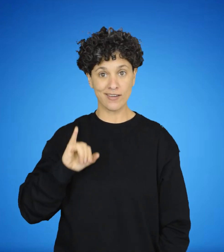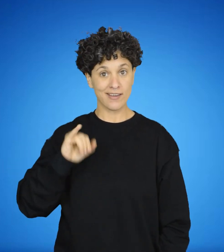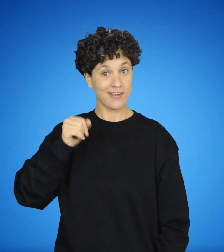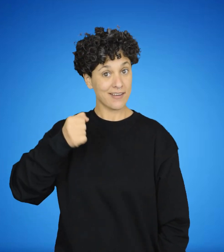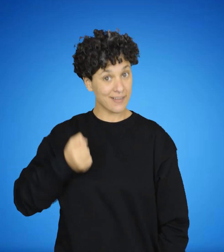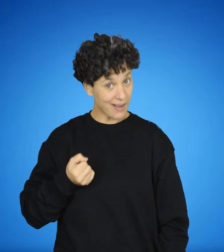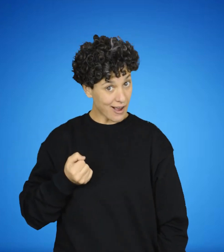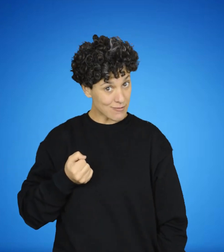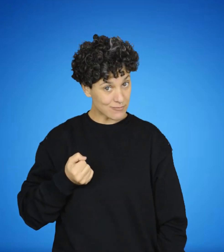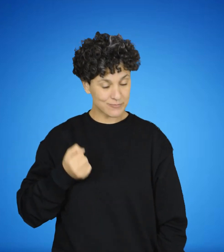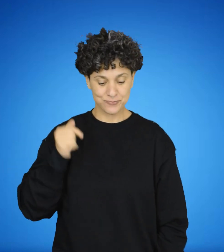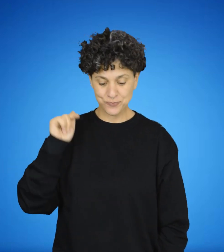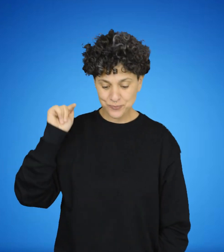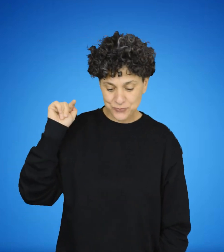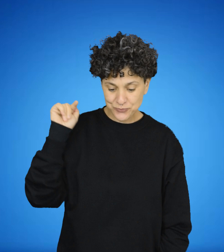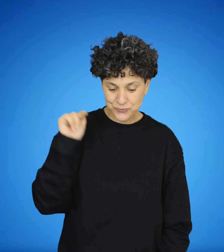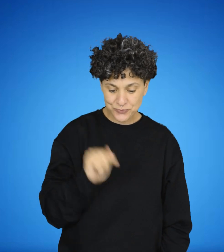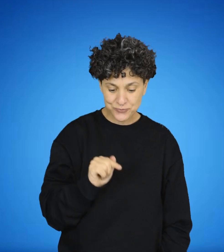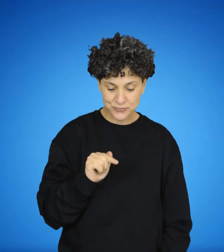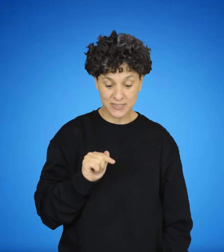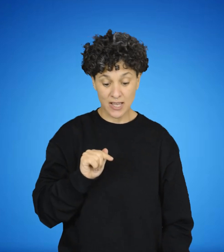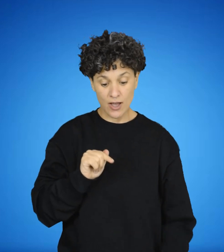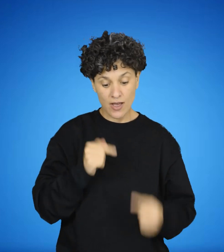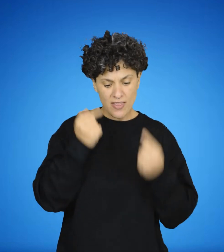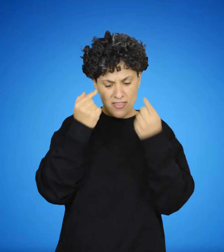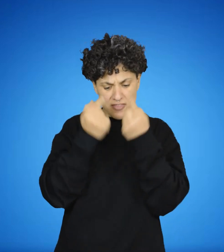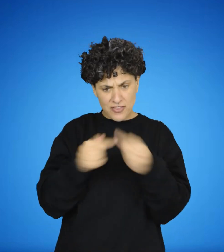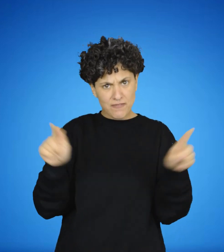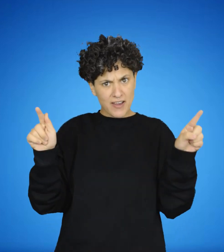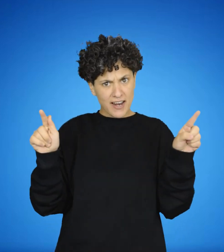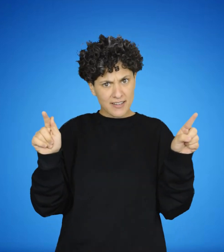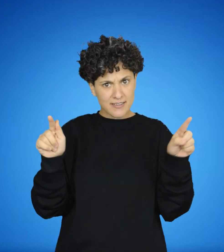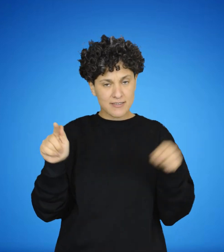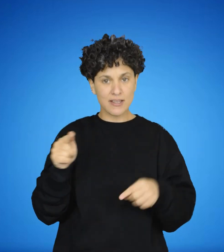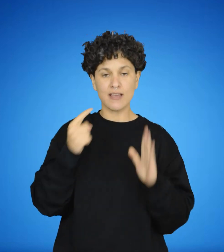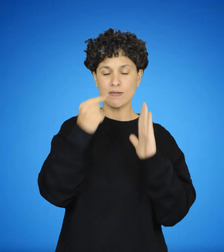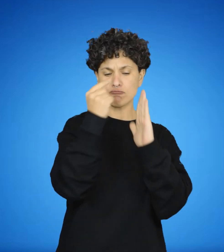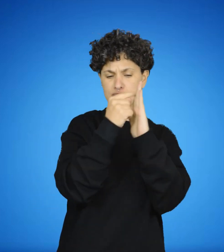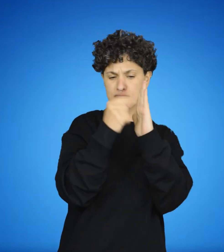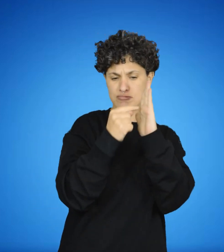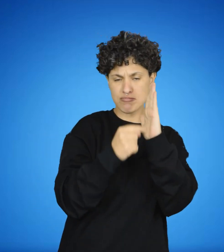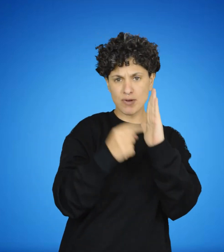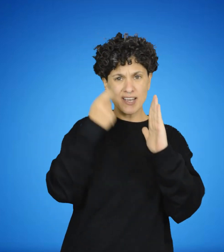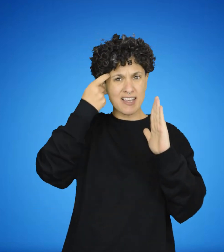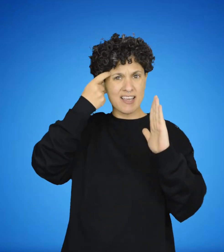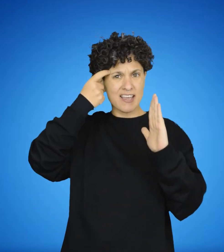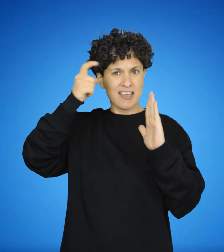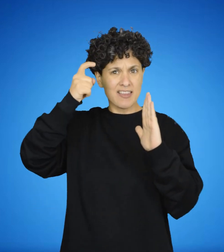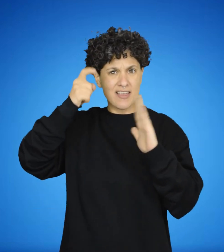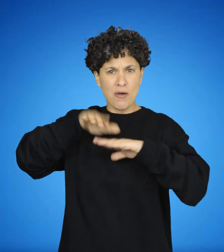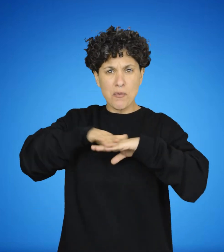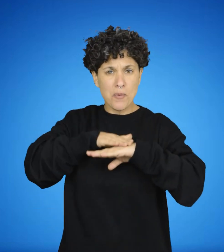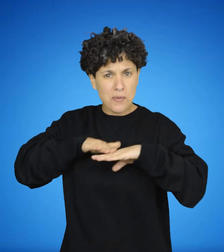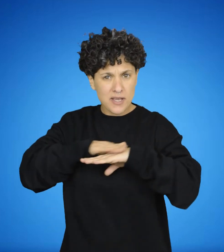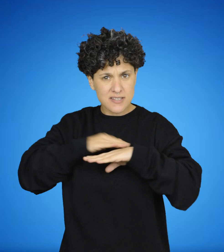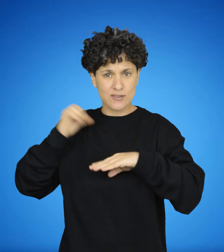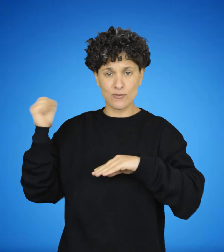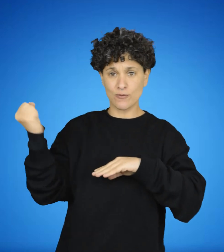primer principio lógico llamado de identidad, nos referimos a los objetos o cosas, por lo cual, hablando con